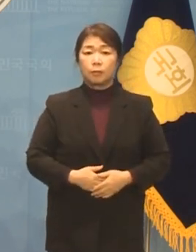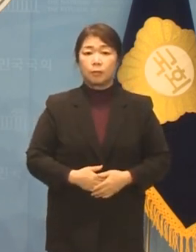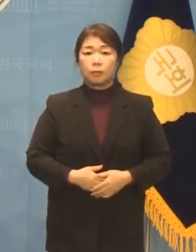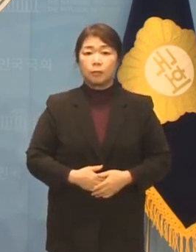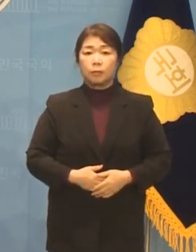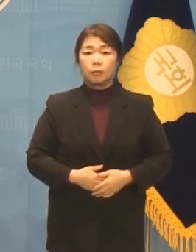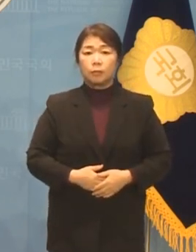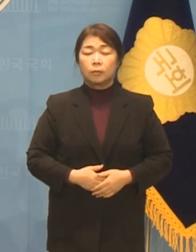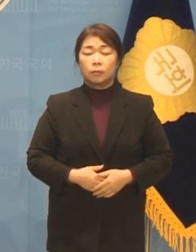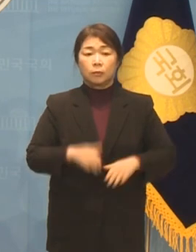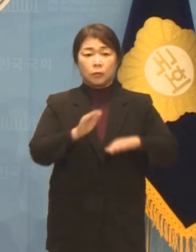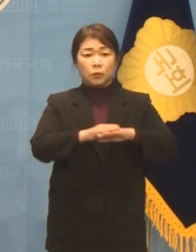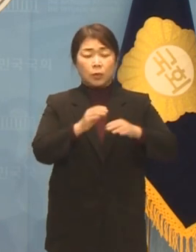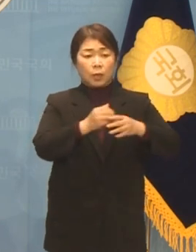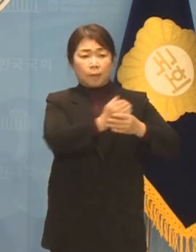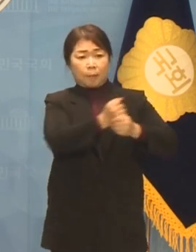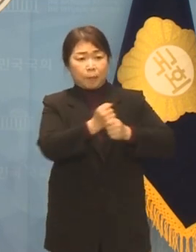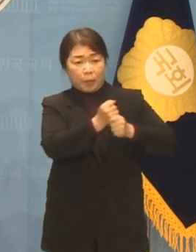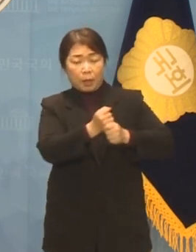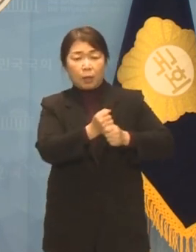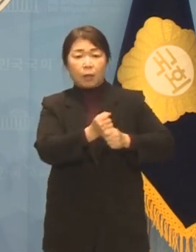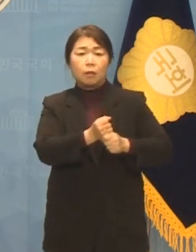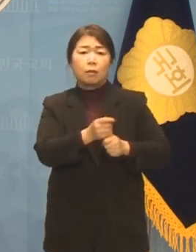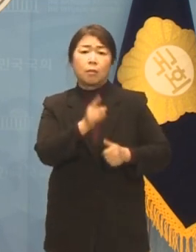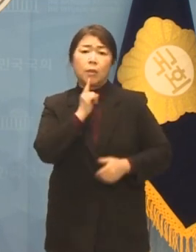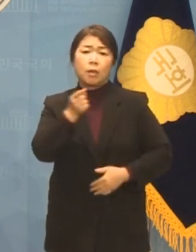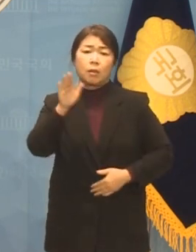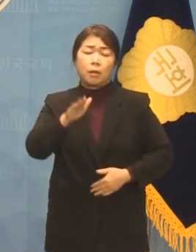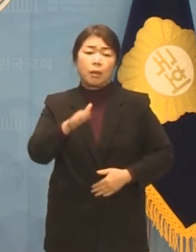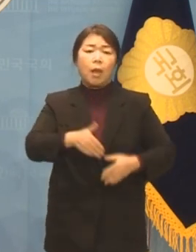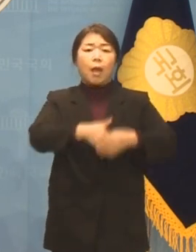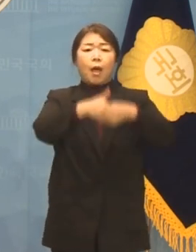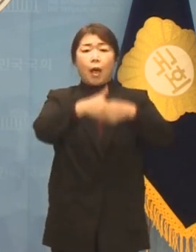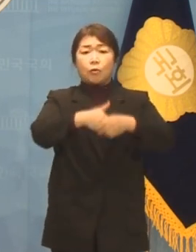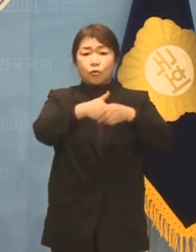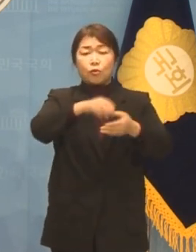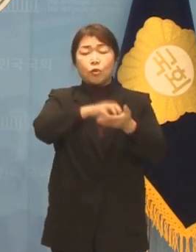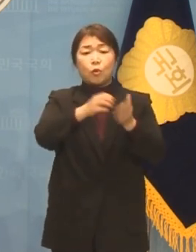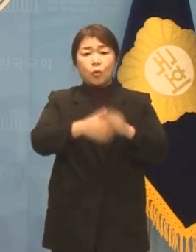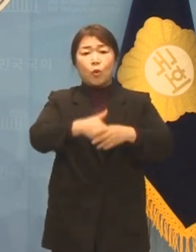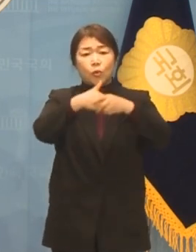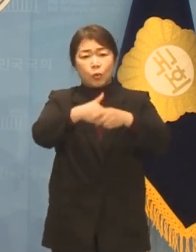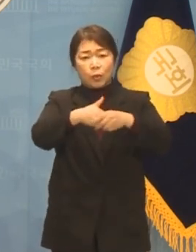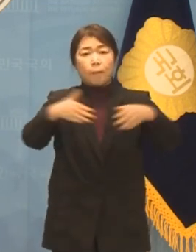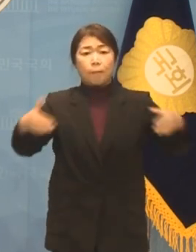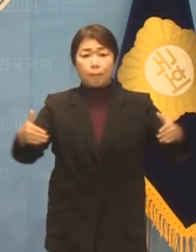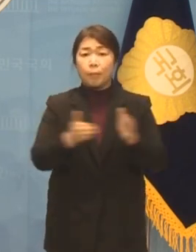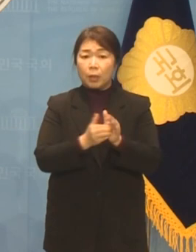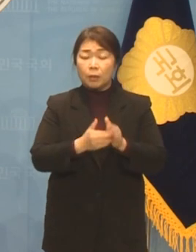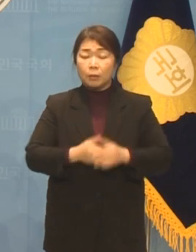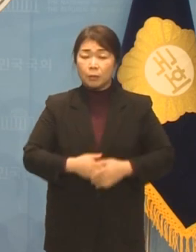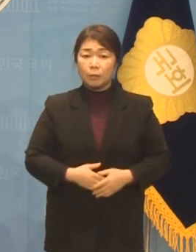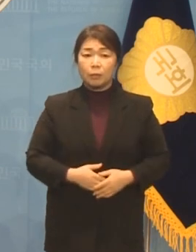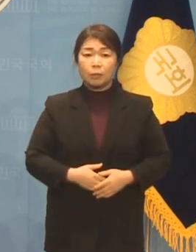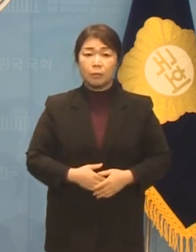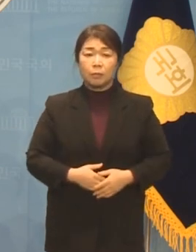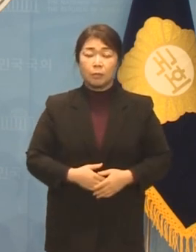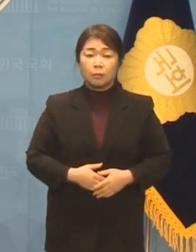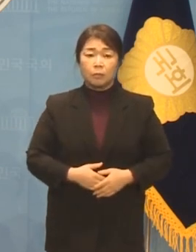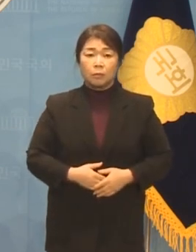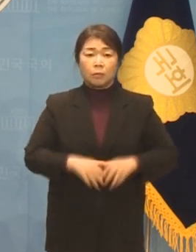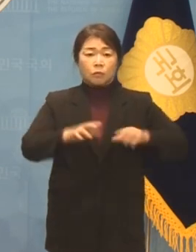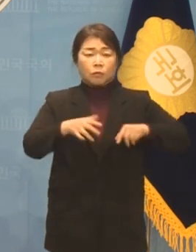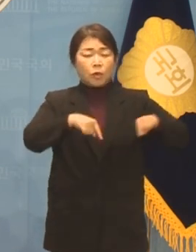손을 놓아주지 않았다고 하는데 가벼운 악수를 하고 손을 놓았습니다. 국정